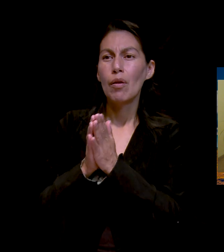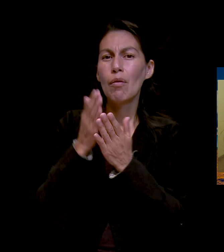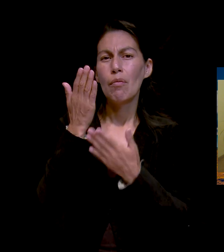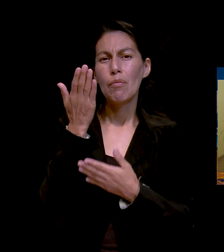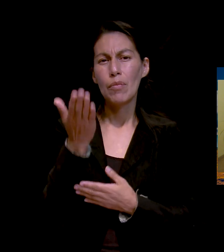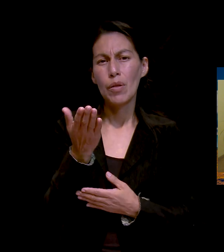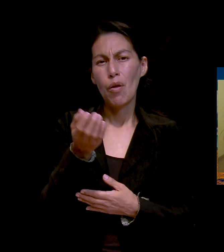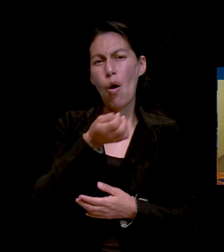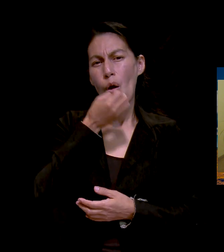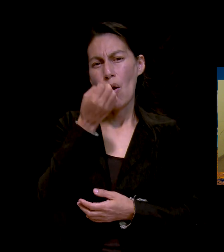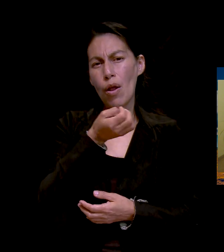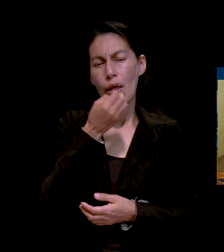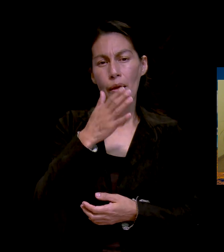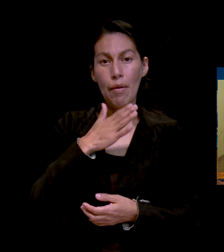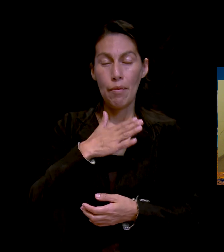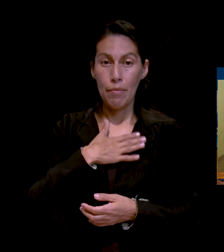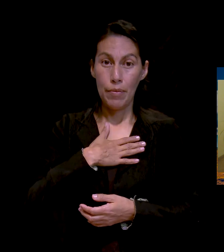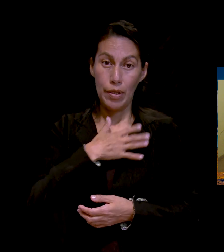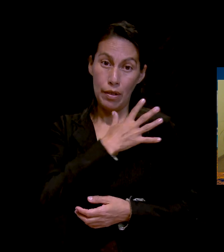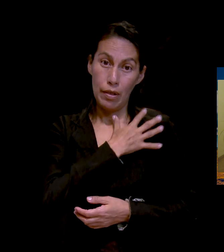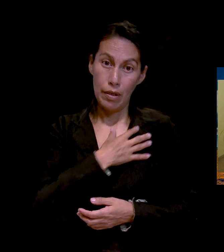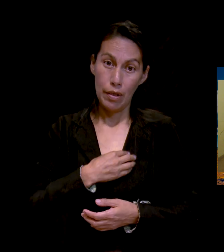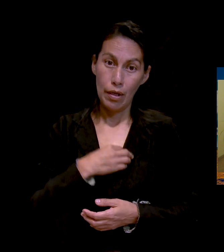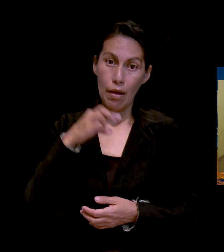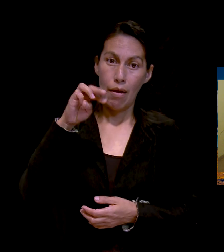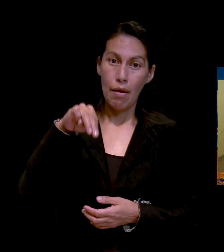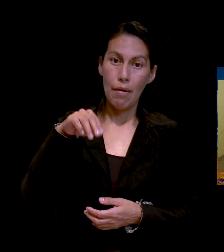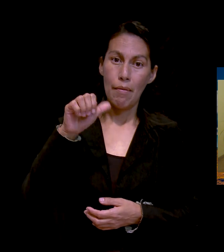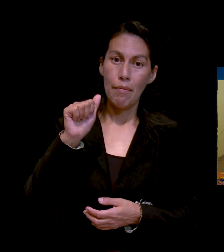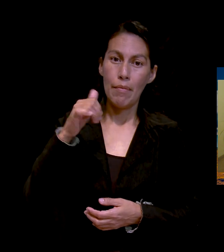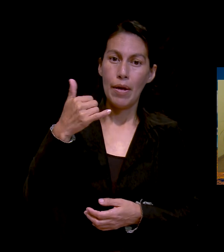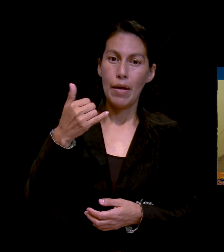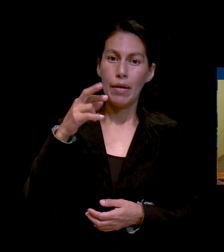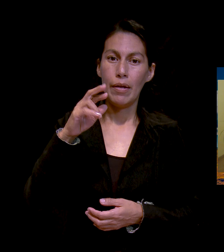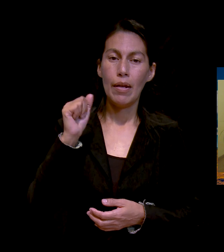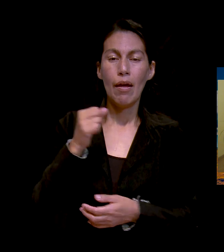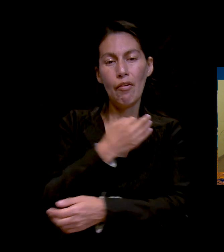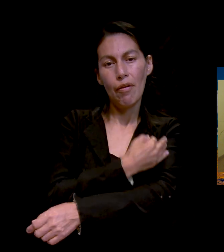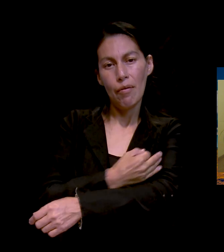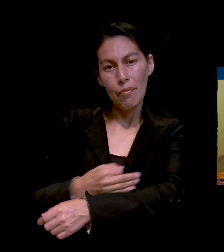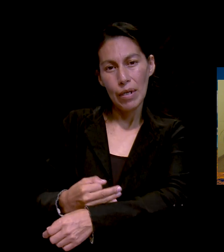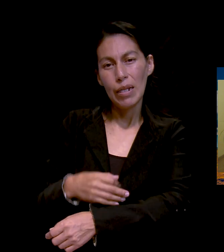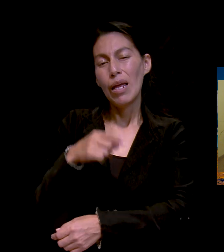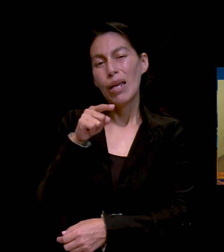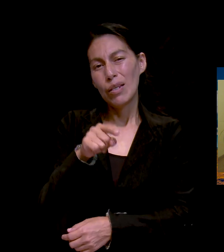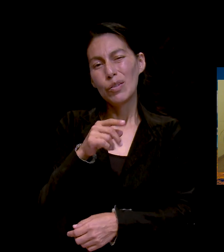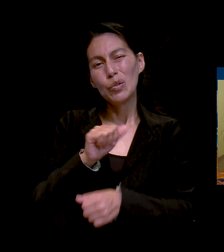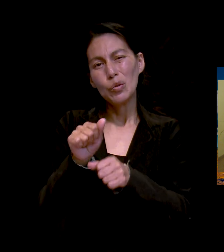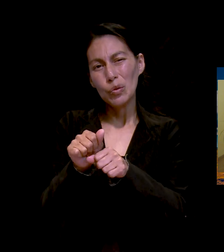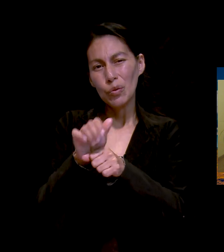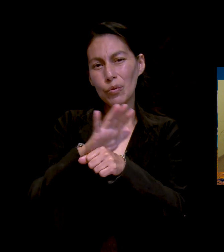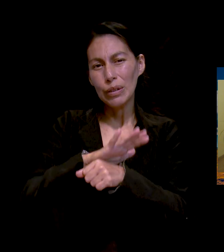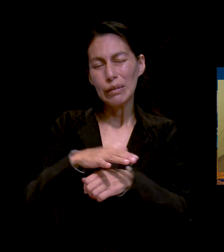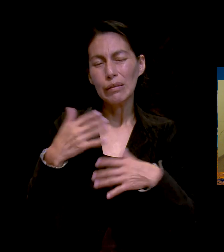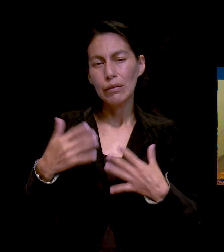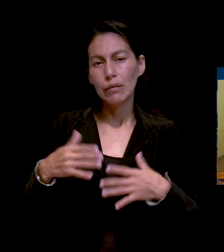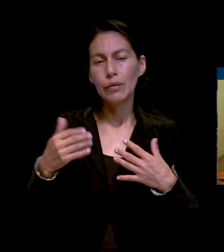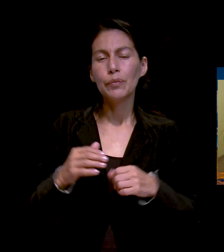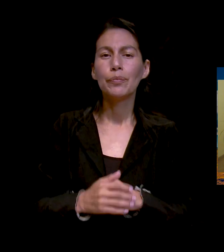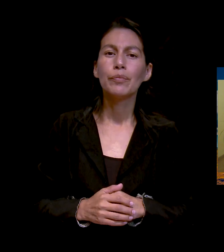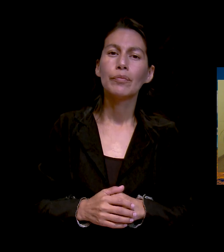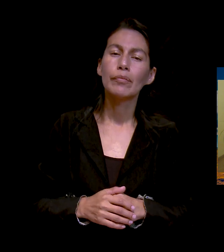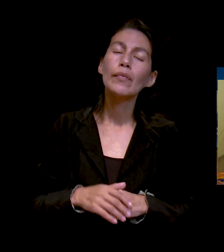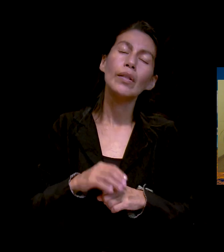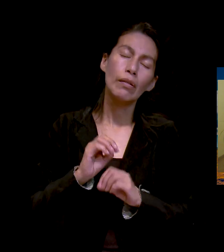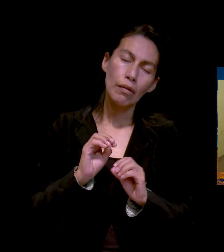y su familia, porque tienen COVID. Vamos a estar orando por ustedes y también por